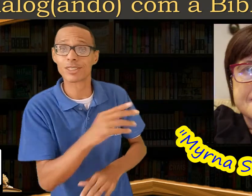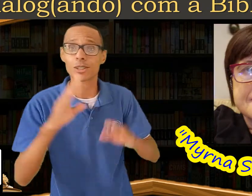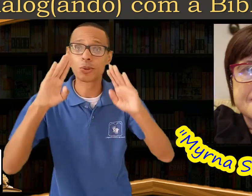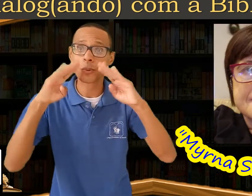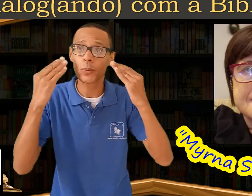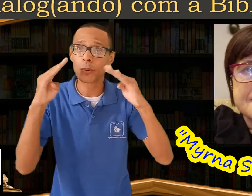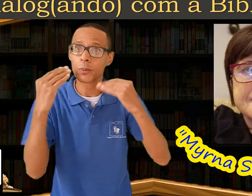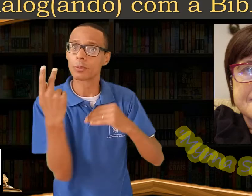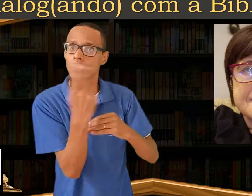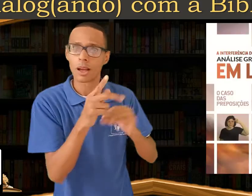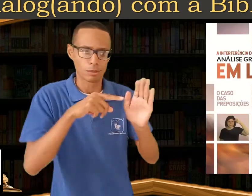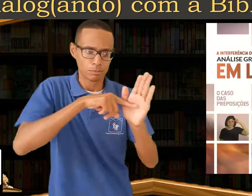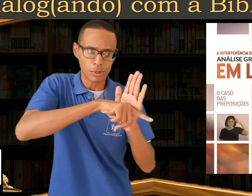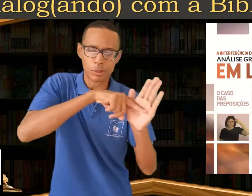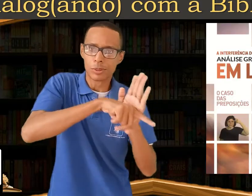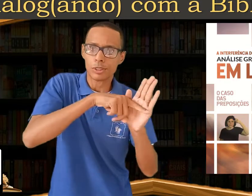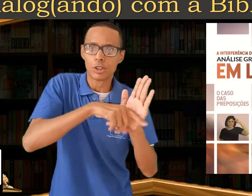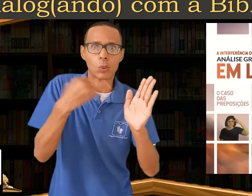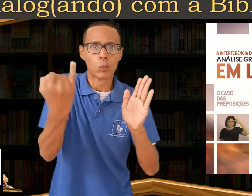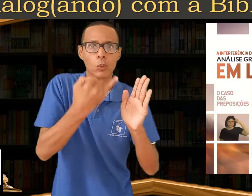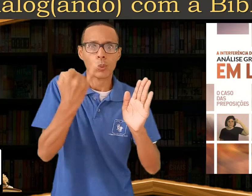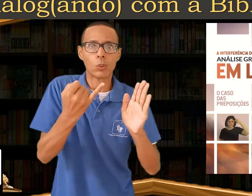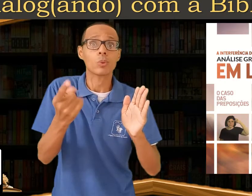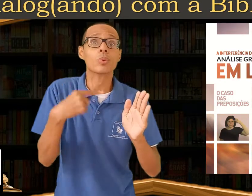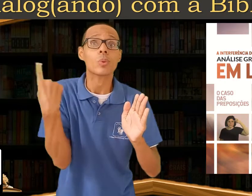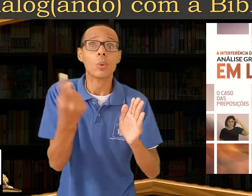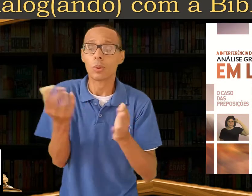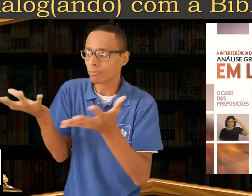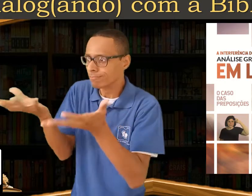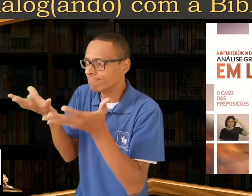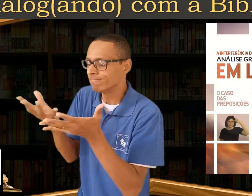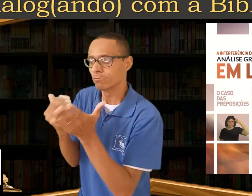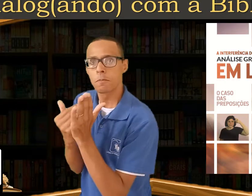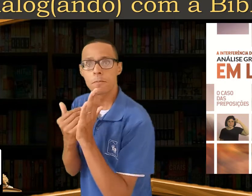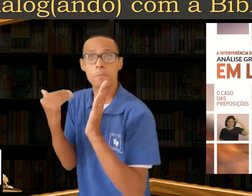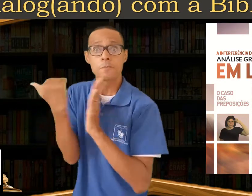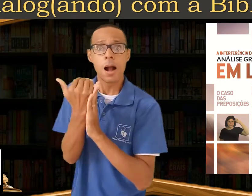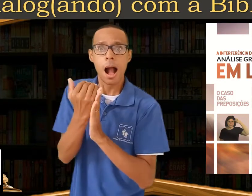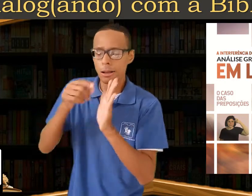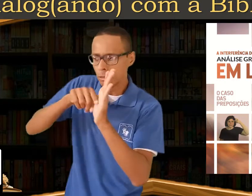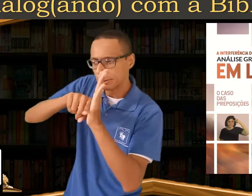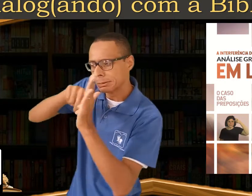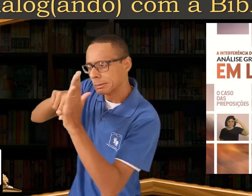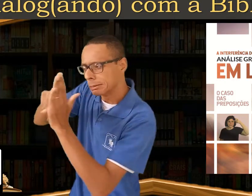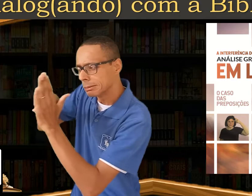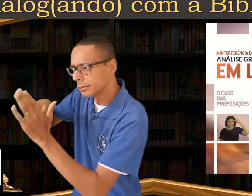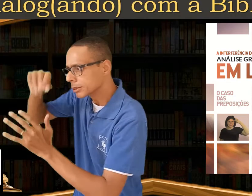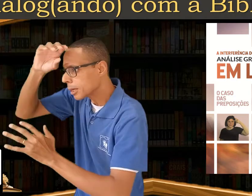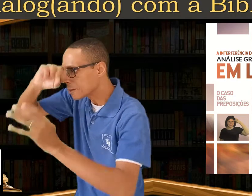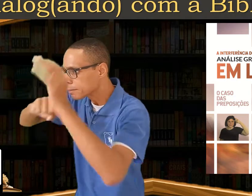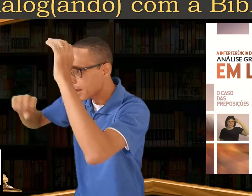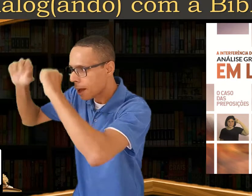Mirna reforça o nosso interesse de pesquisar ainda mais sobre a língua de sinais.